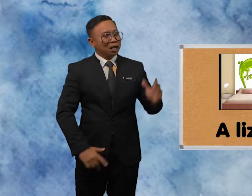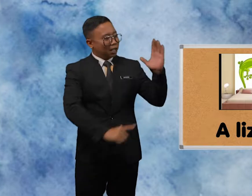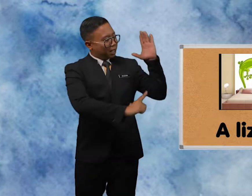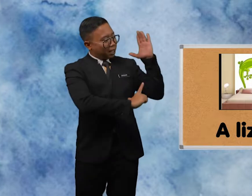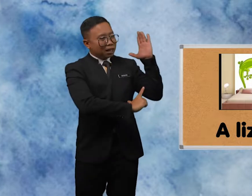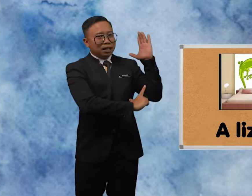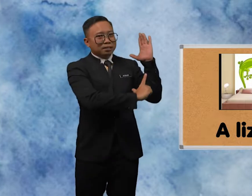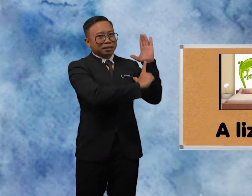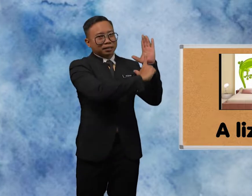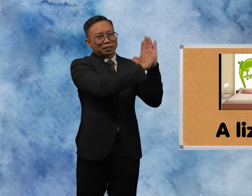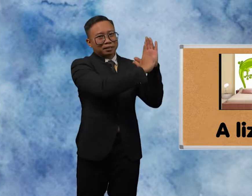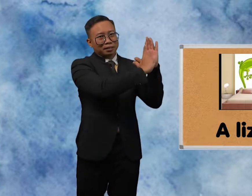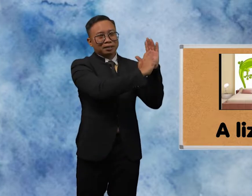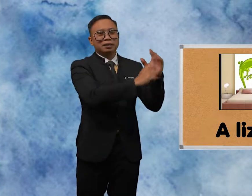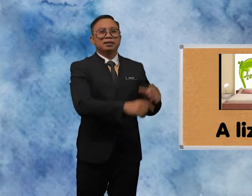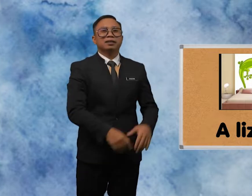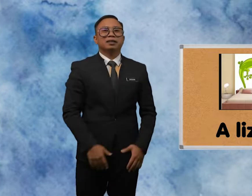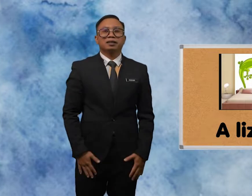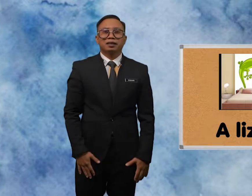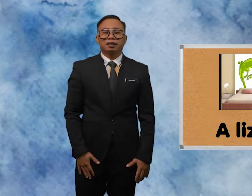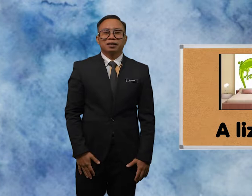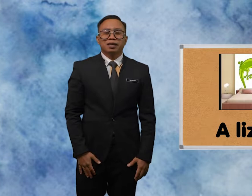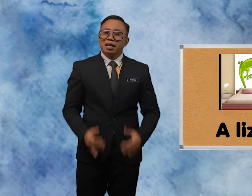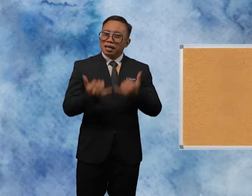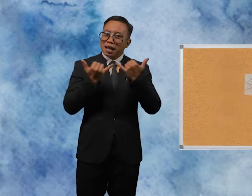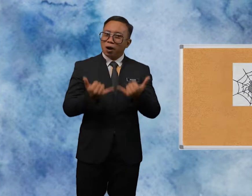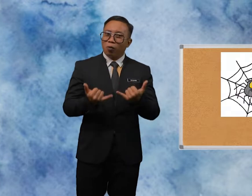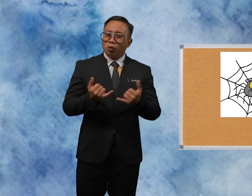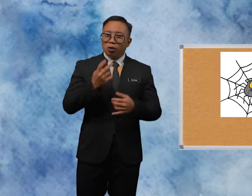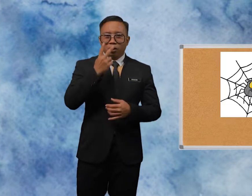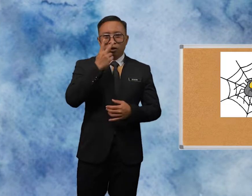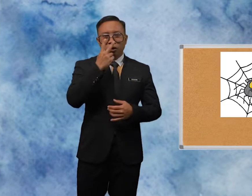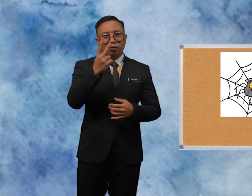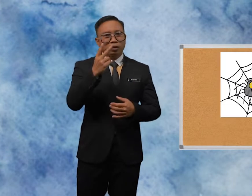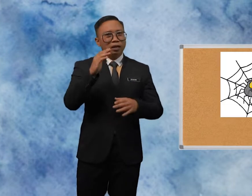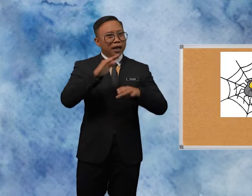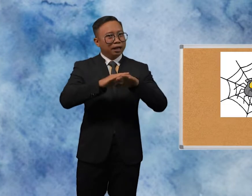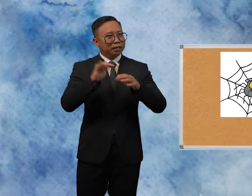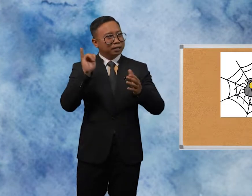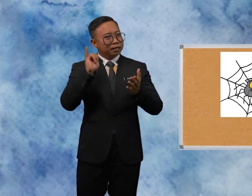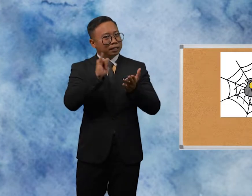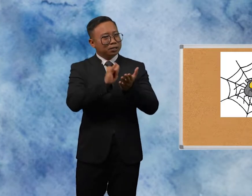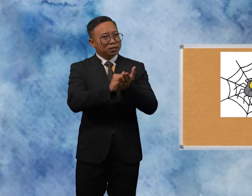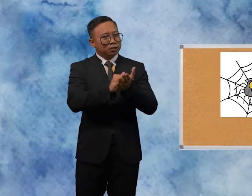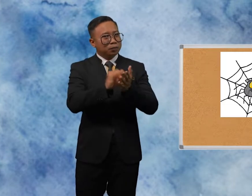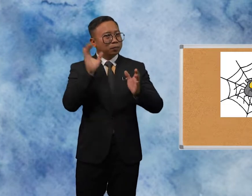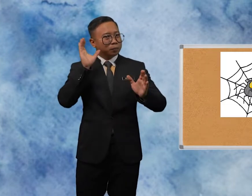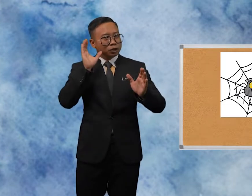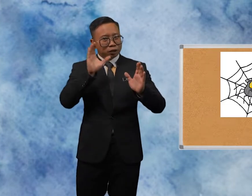Lizard Now Look Look at This Picture